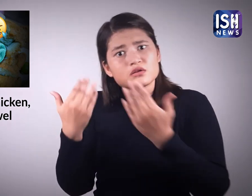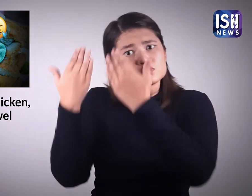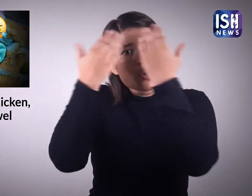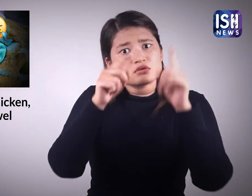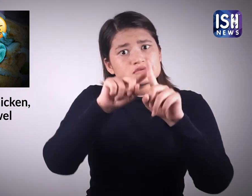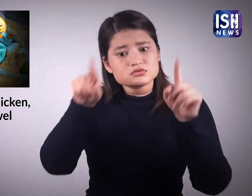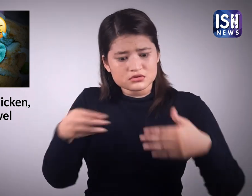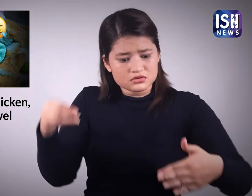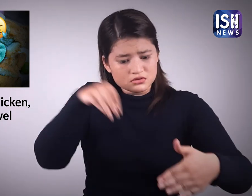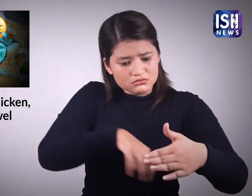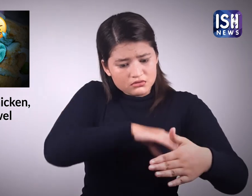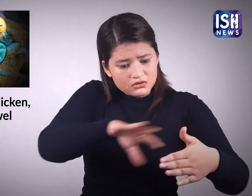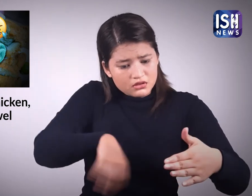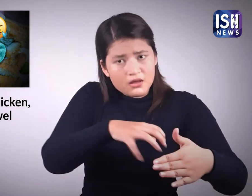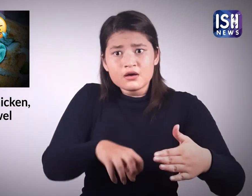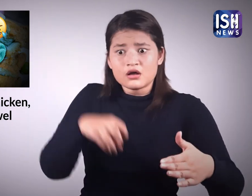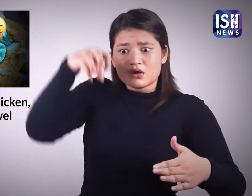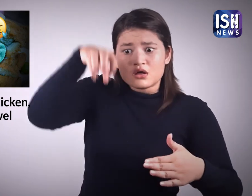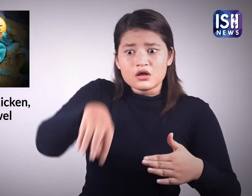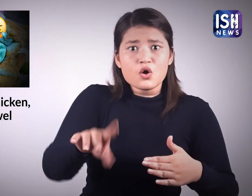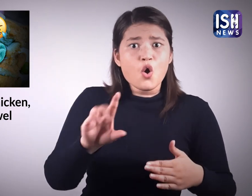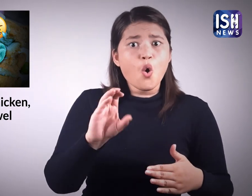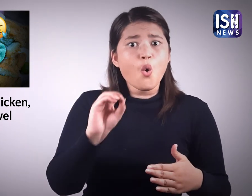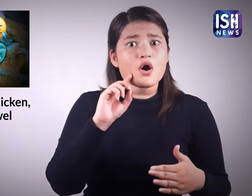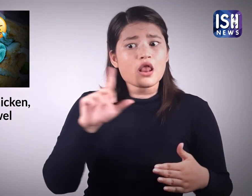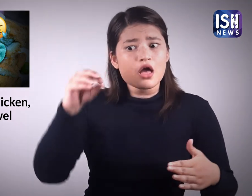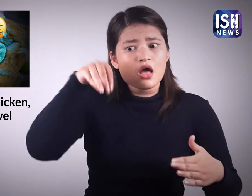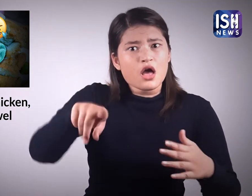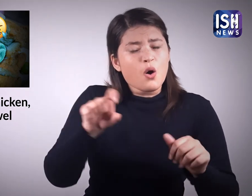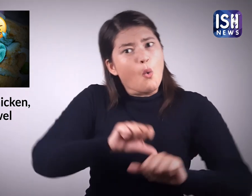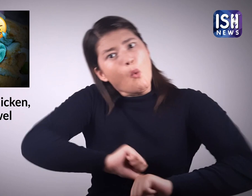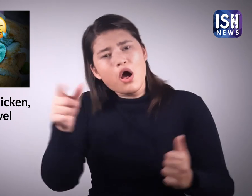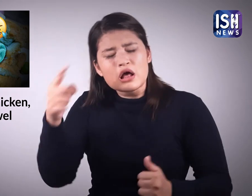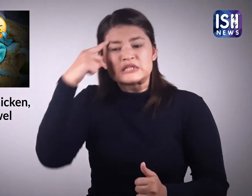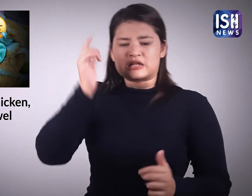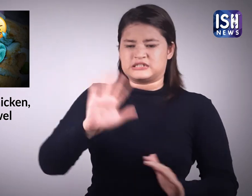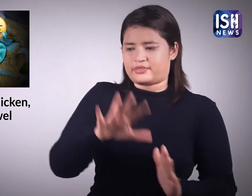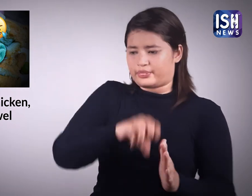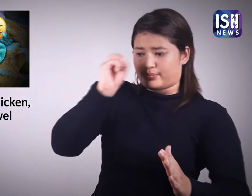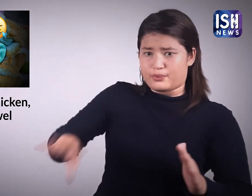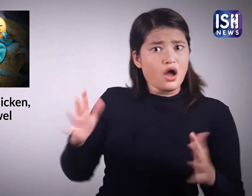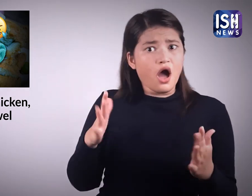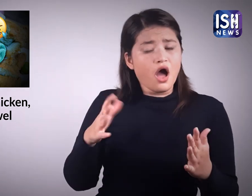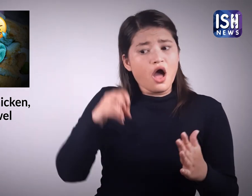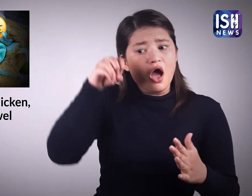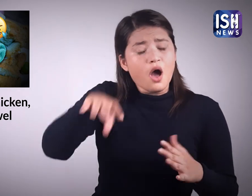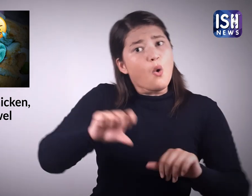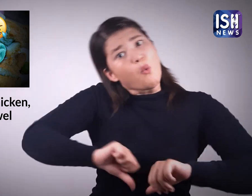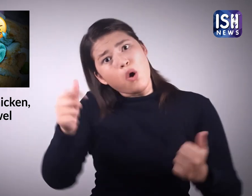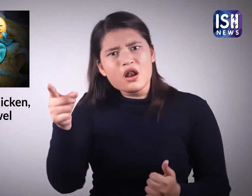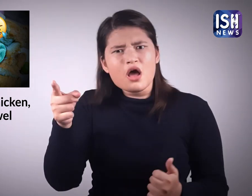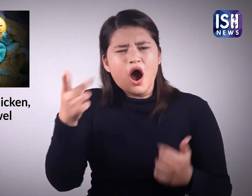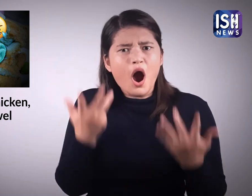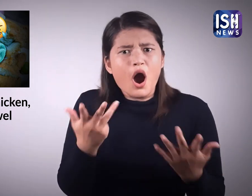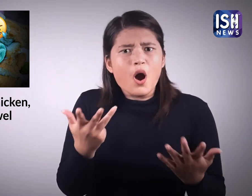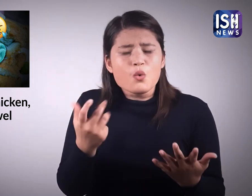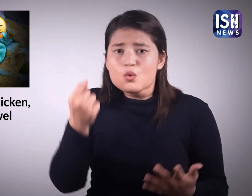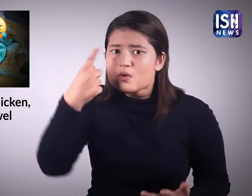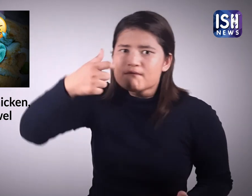तॉल्या कैसे बैटन में आया और तला गया। क्या रसोये को नहीं पता था कि यह तॉल्या है और इसे फेक दे मुझे